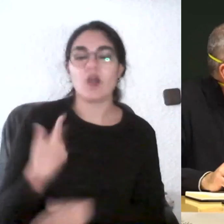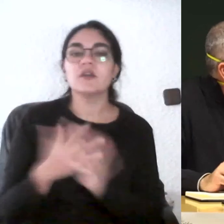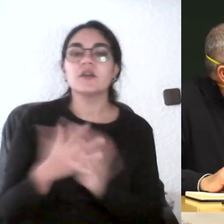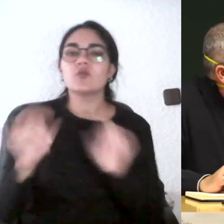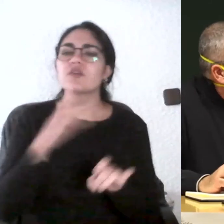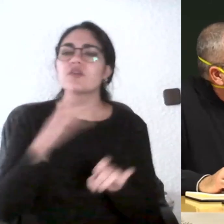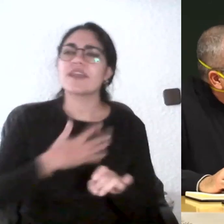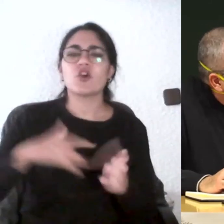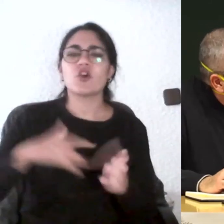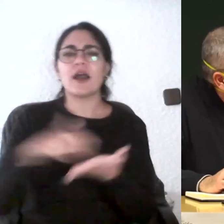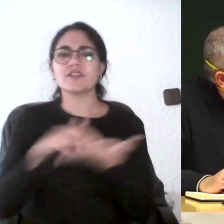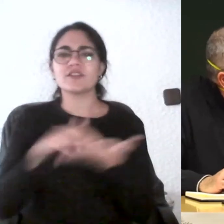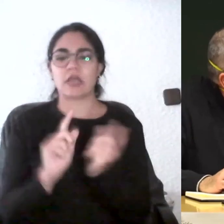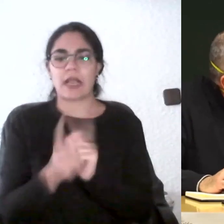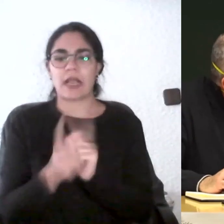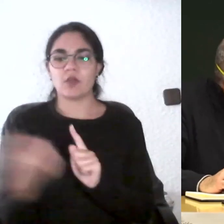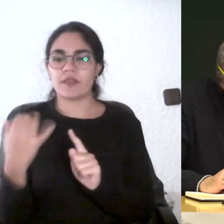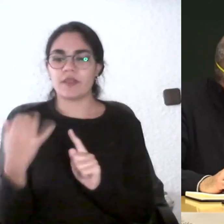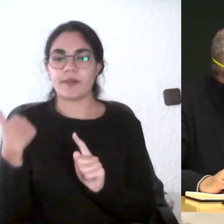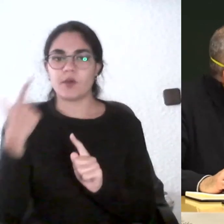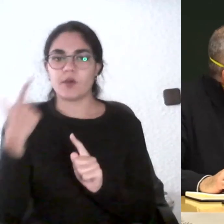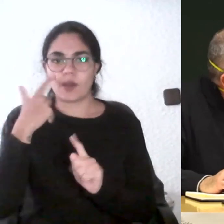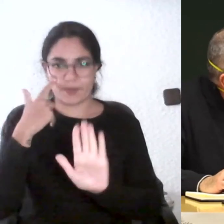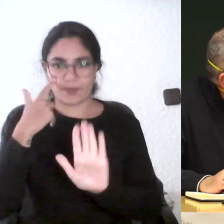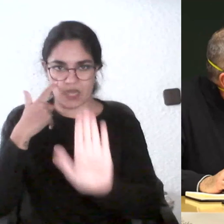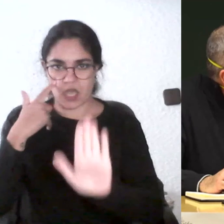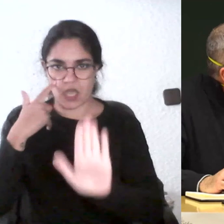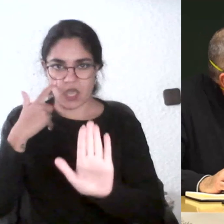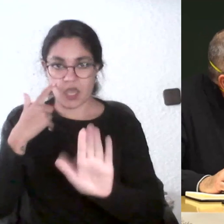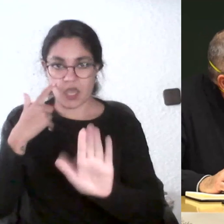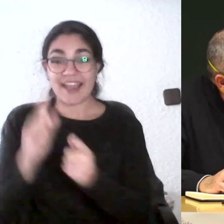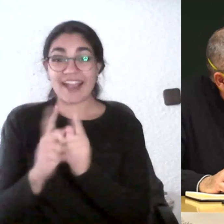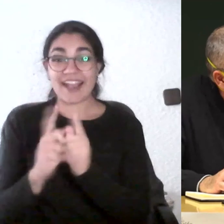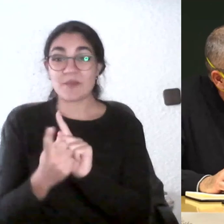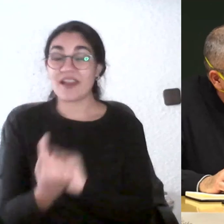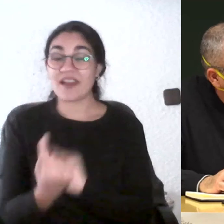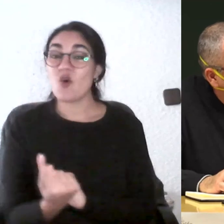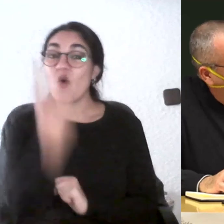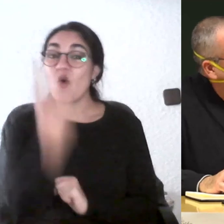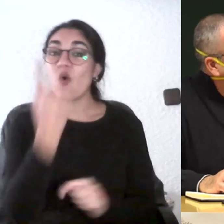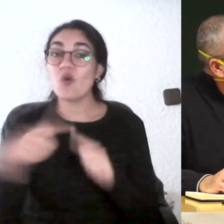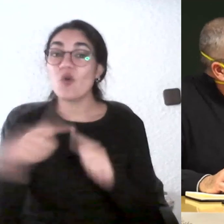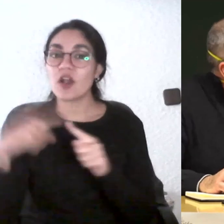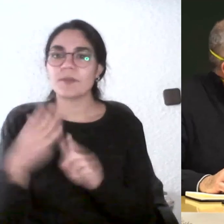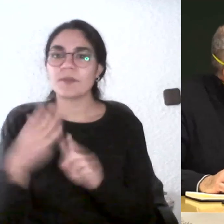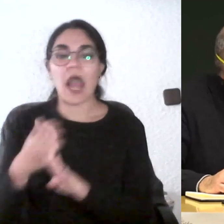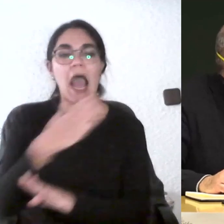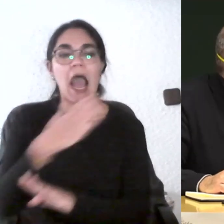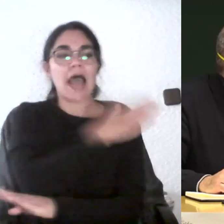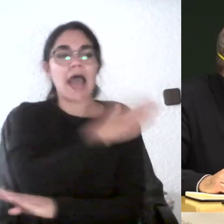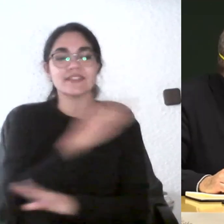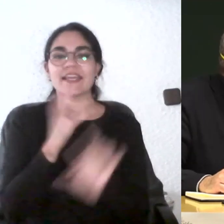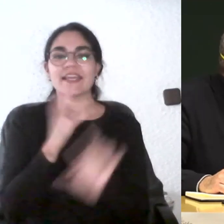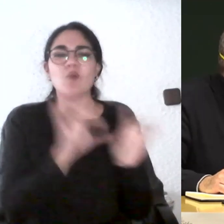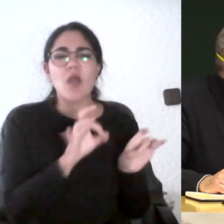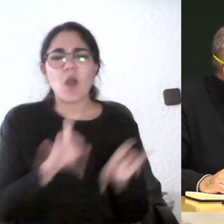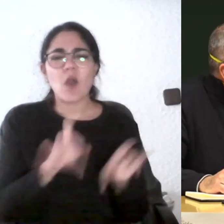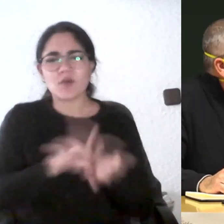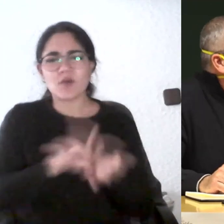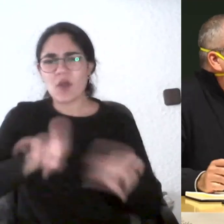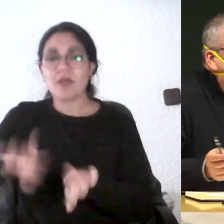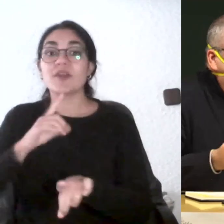asignaturas en cambiar algo solo y medir con lo mismo que estaba midiendo antes de introducir el cambio